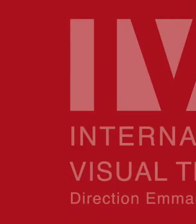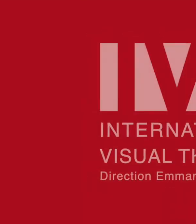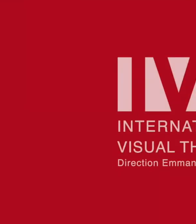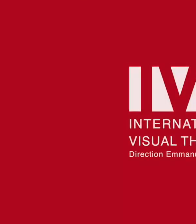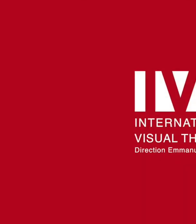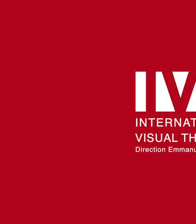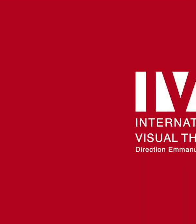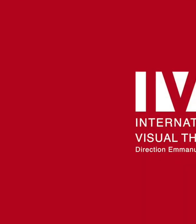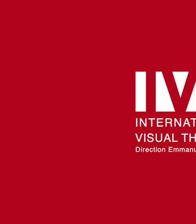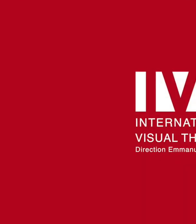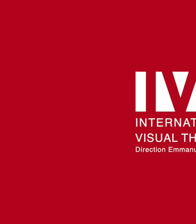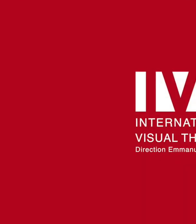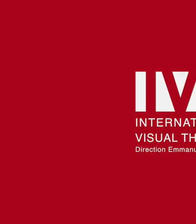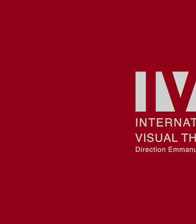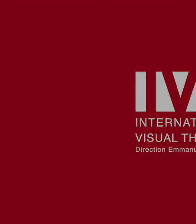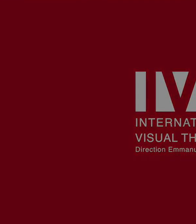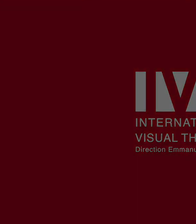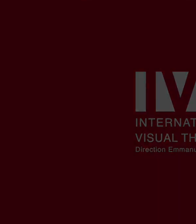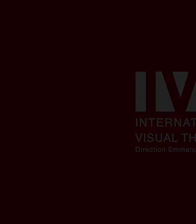Merci. Merci. Merci. Merci. Merci. Merci.